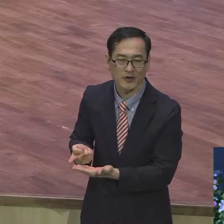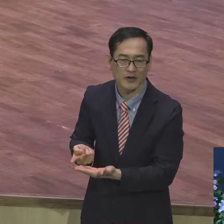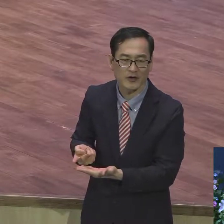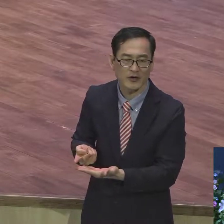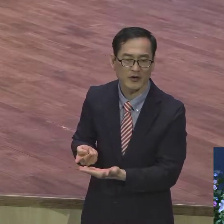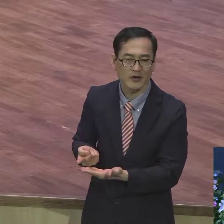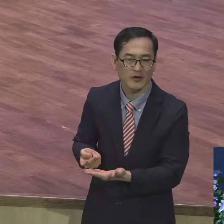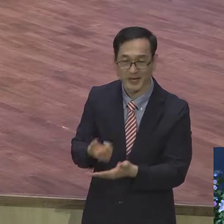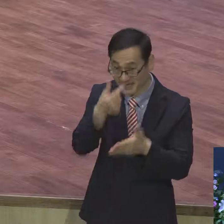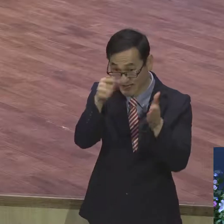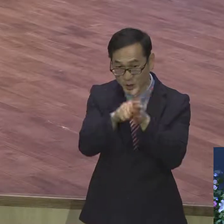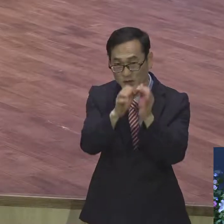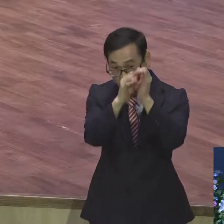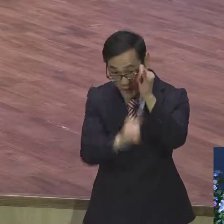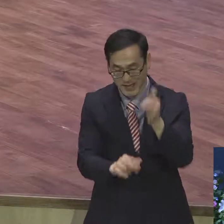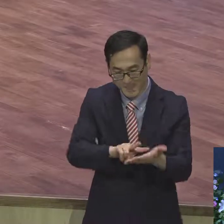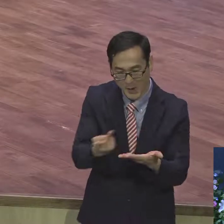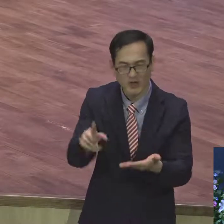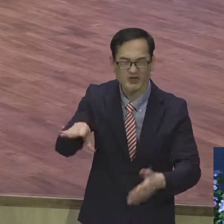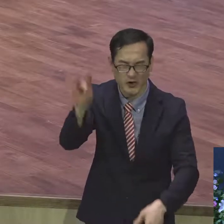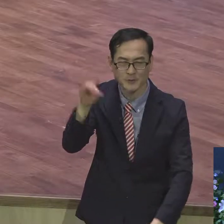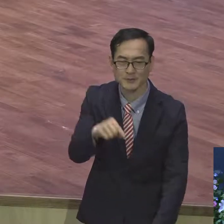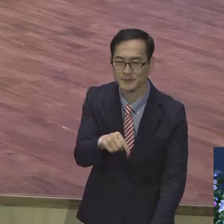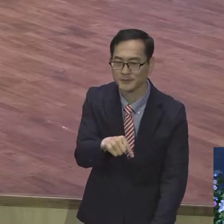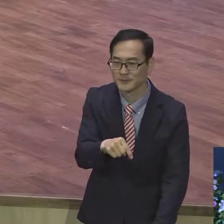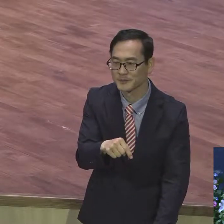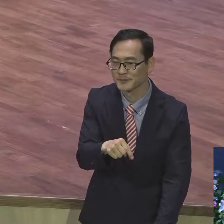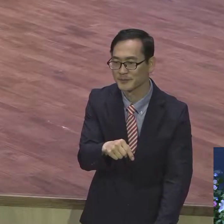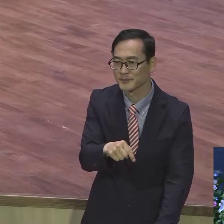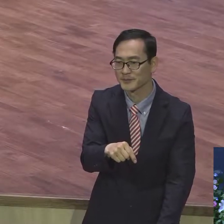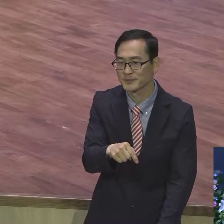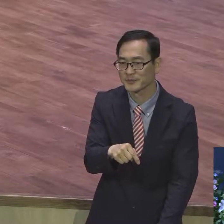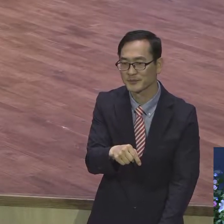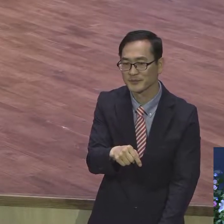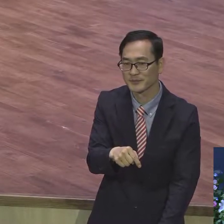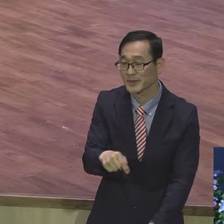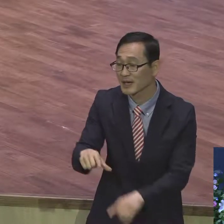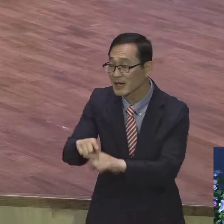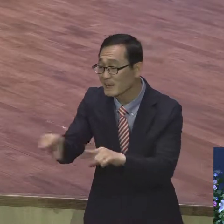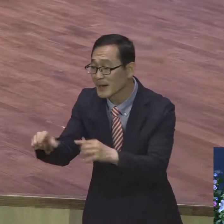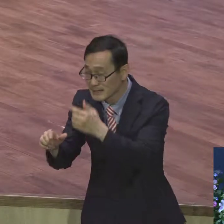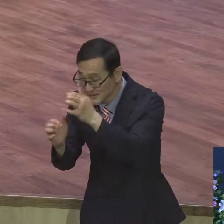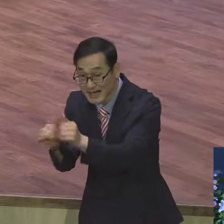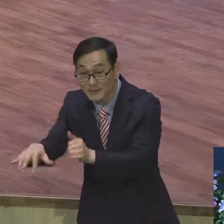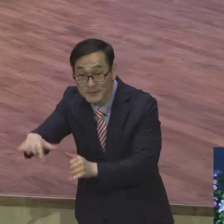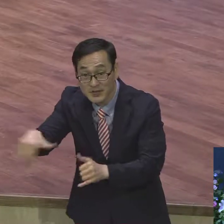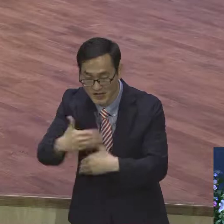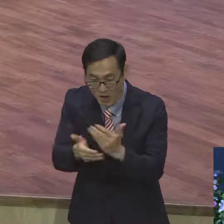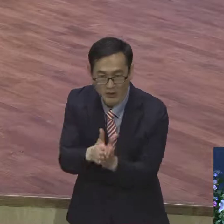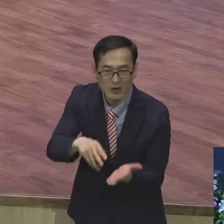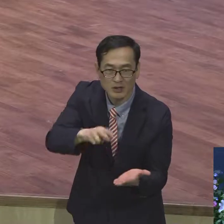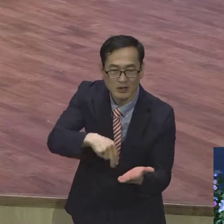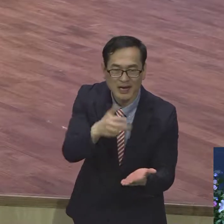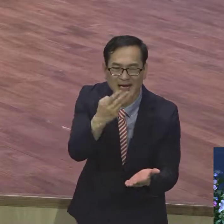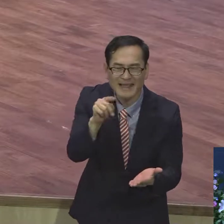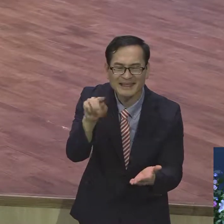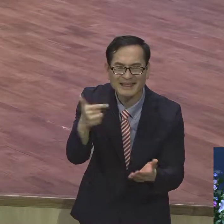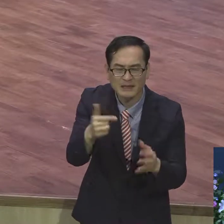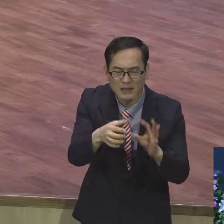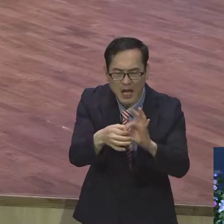기독교 역사 처음이에요. 성경을 번역해서 평신도 성경을 주어야 되겠다. 그래서 성경을 그냥